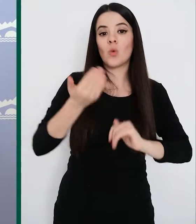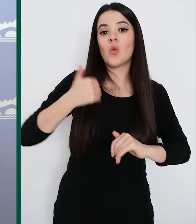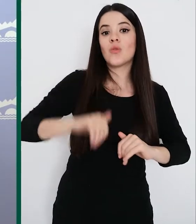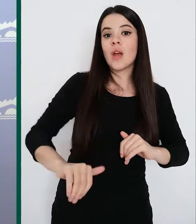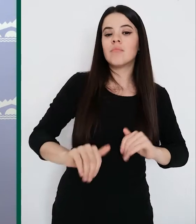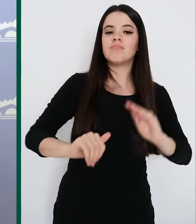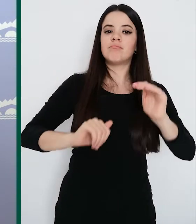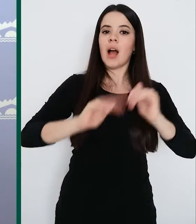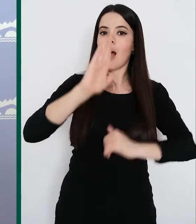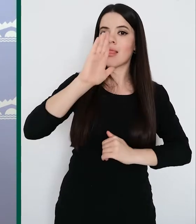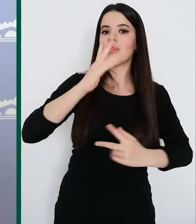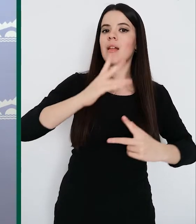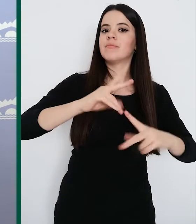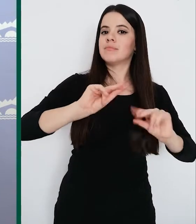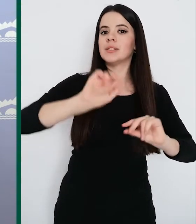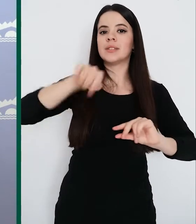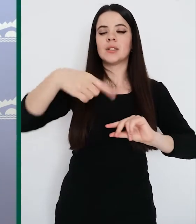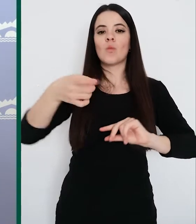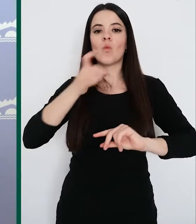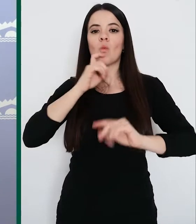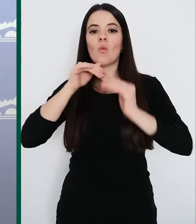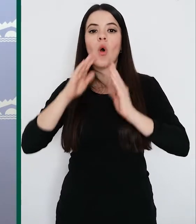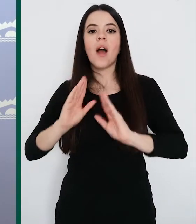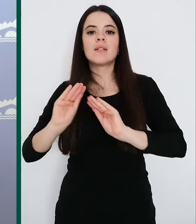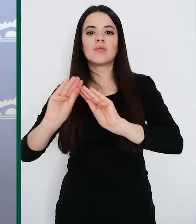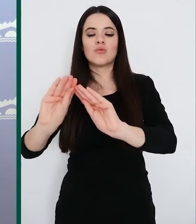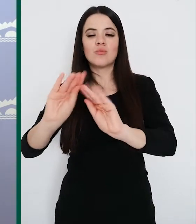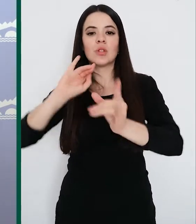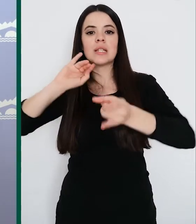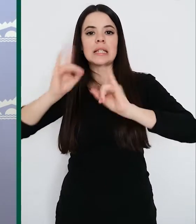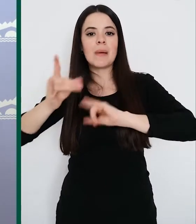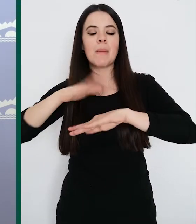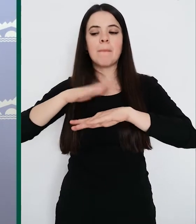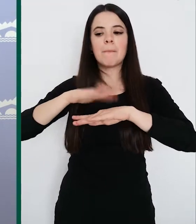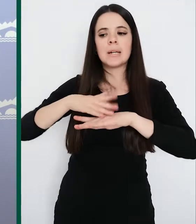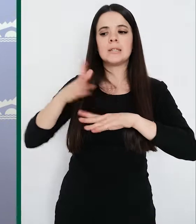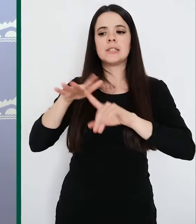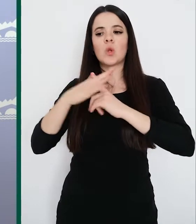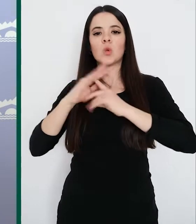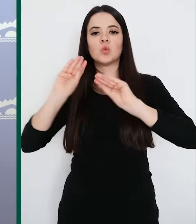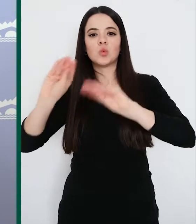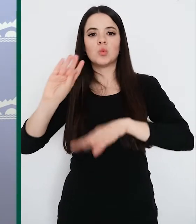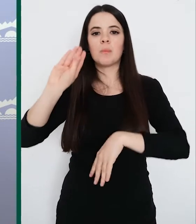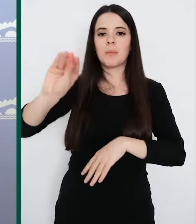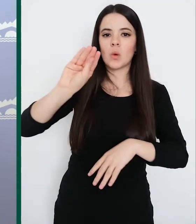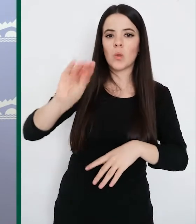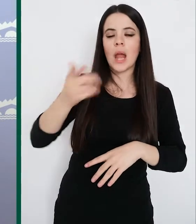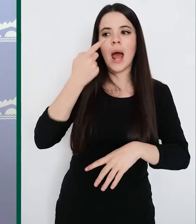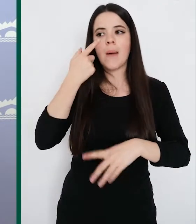se realiza a través de llamadas telefónicas que permiten evaluar el estado del paciente, controlar la toma de medicación